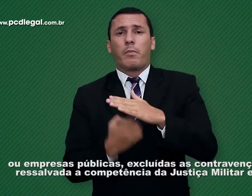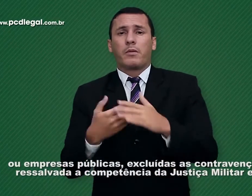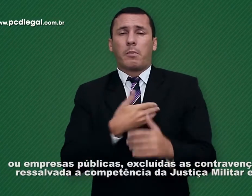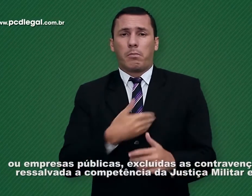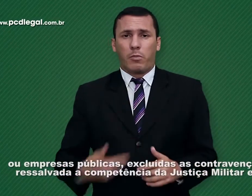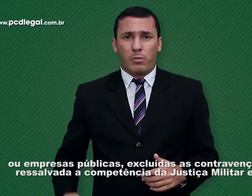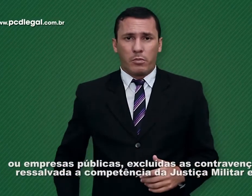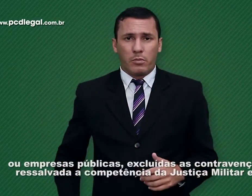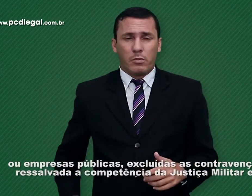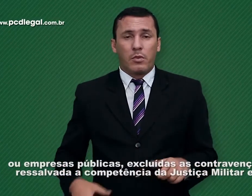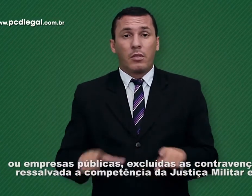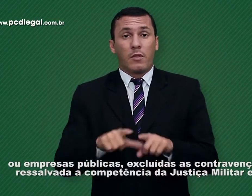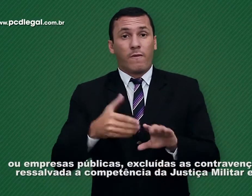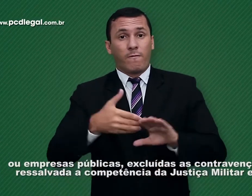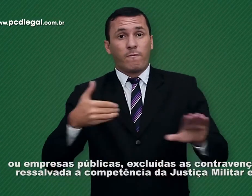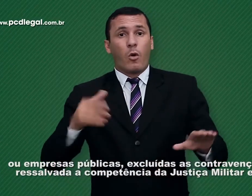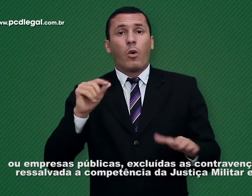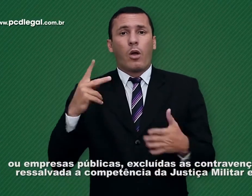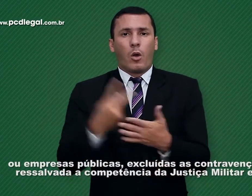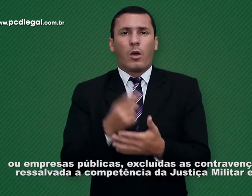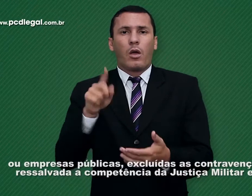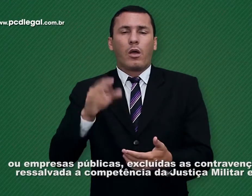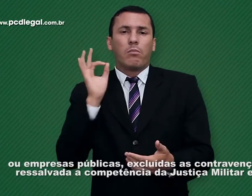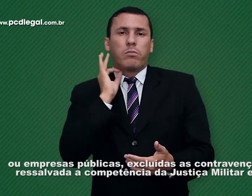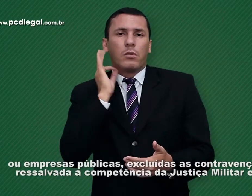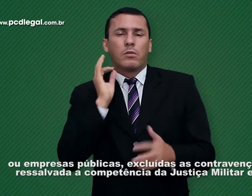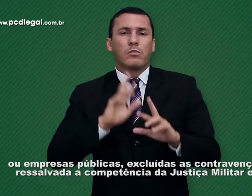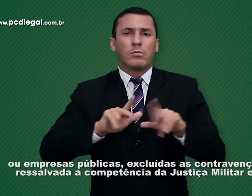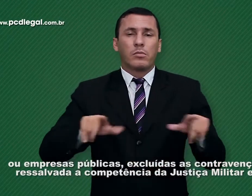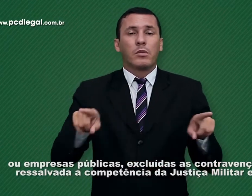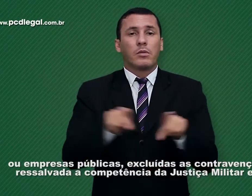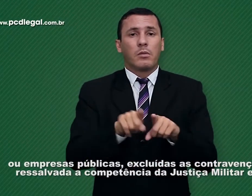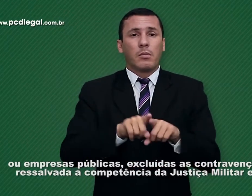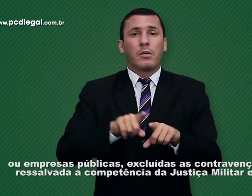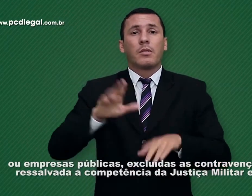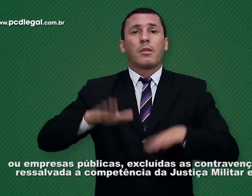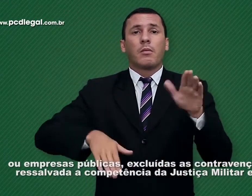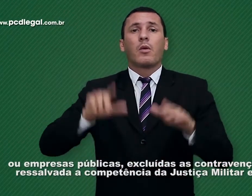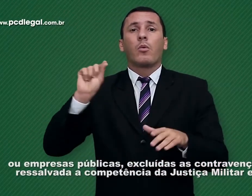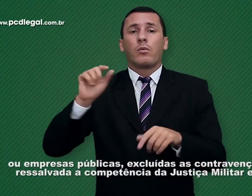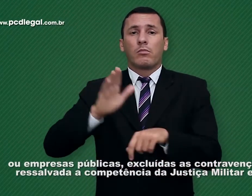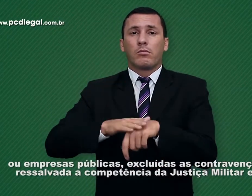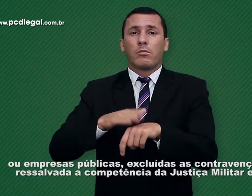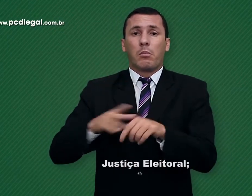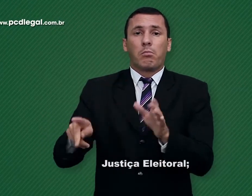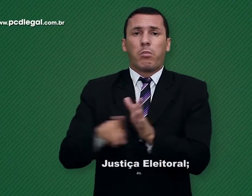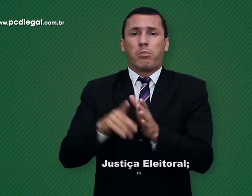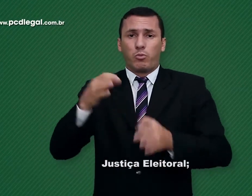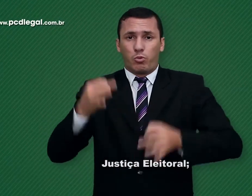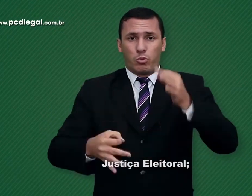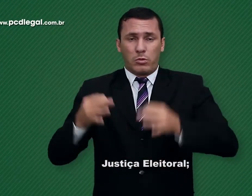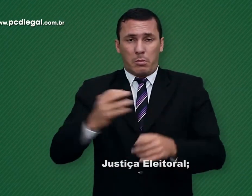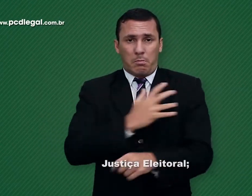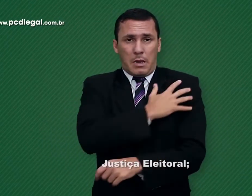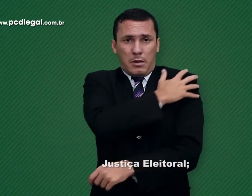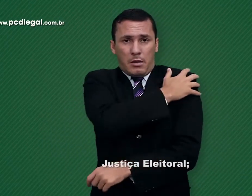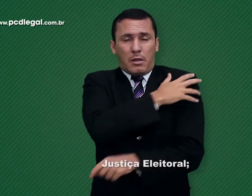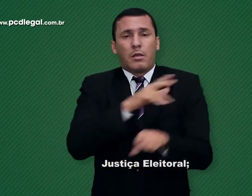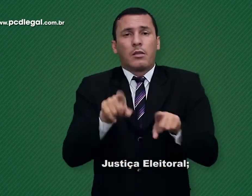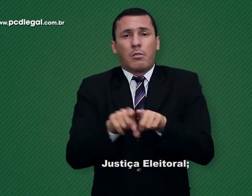excluídas as contravenções e ressalvada a competência da justiça militar e da justiça eleitoral.